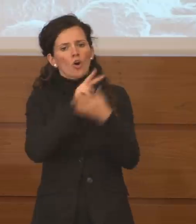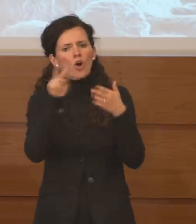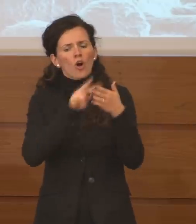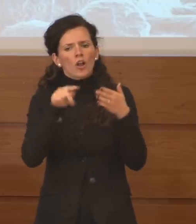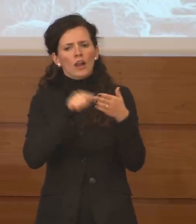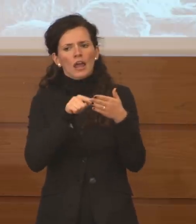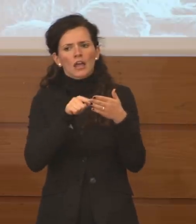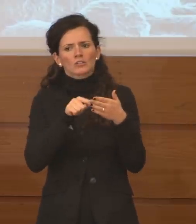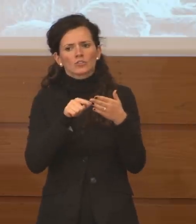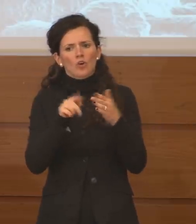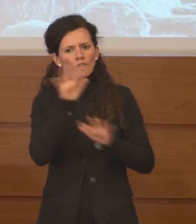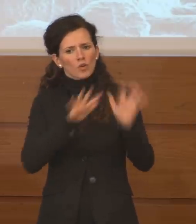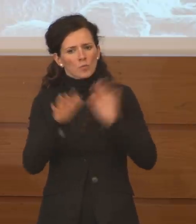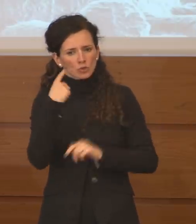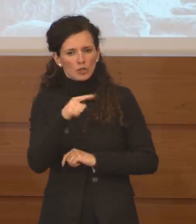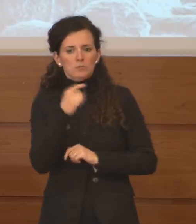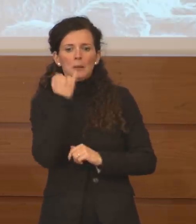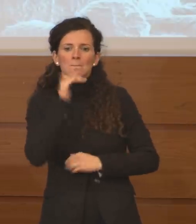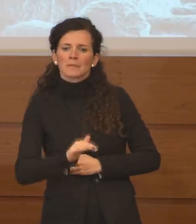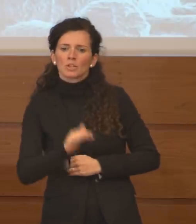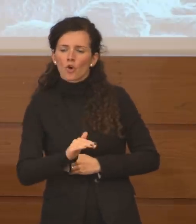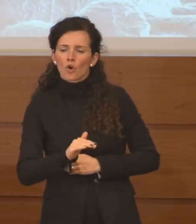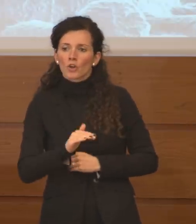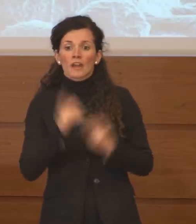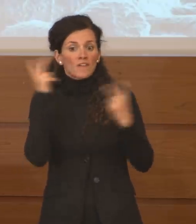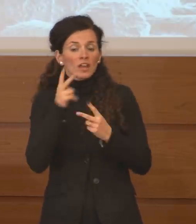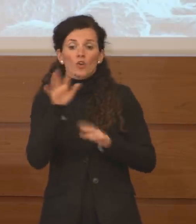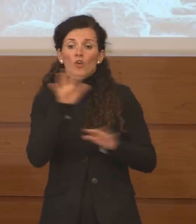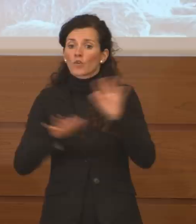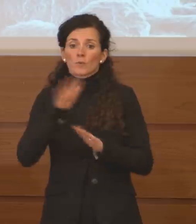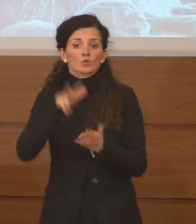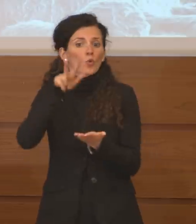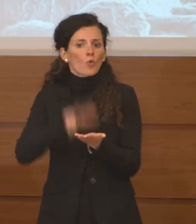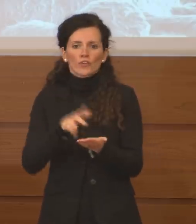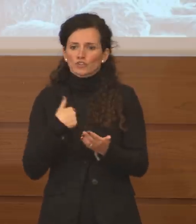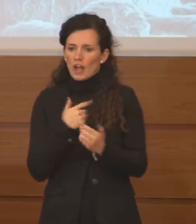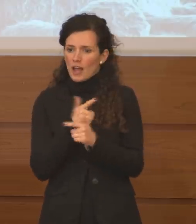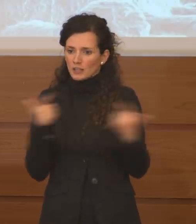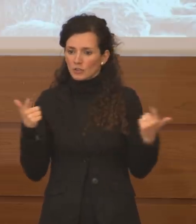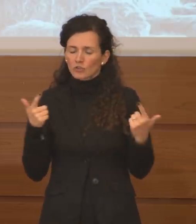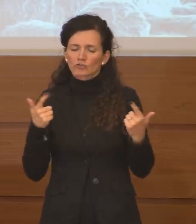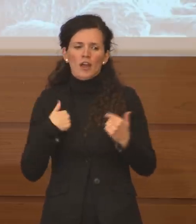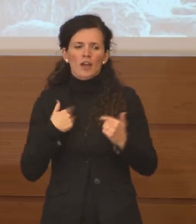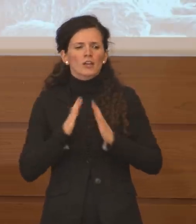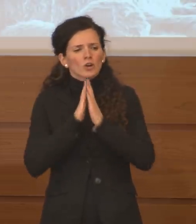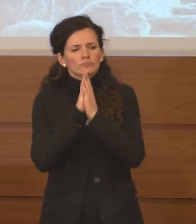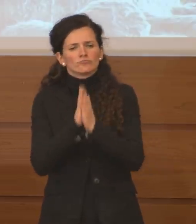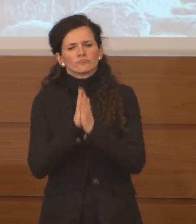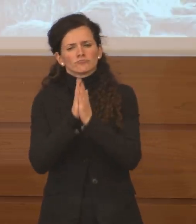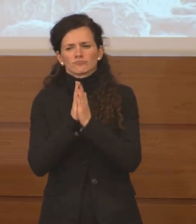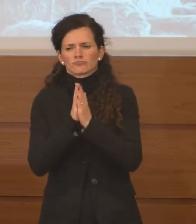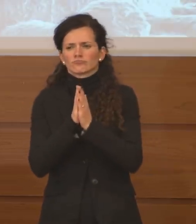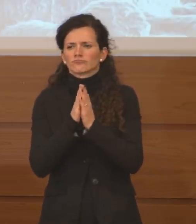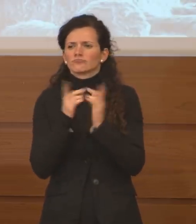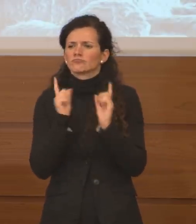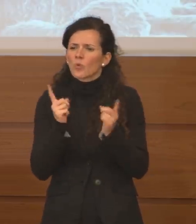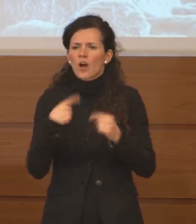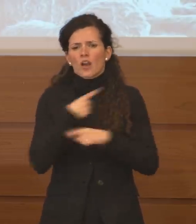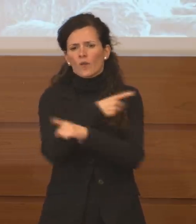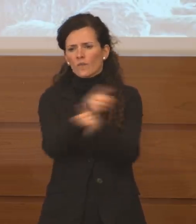disponiamo di informazioni ufficiali. Poi vi pregherei anche voi di